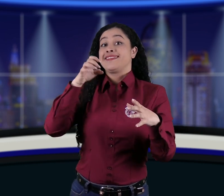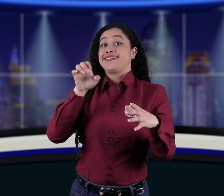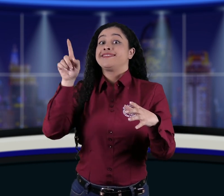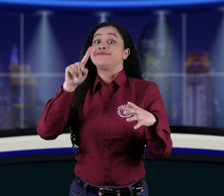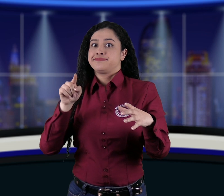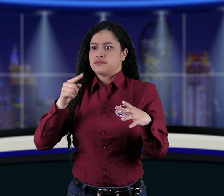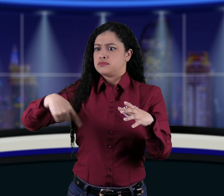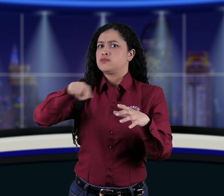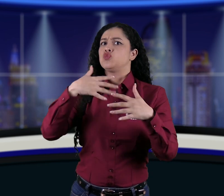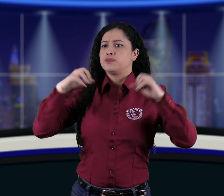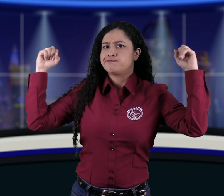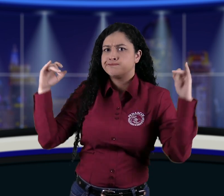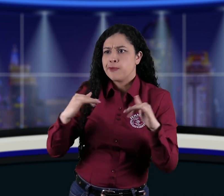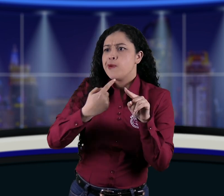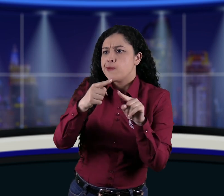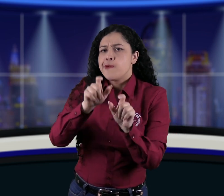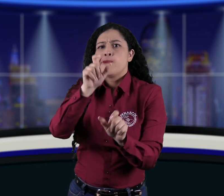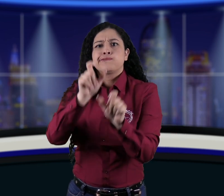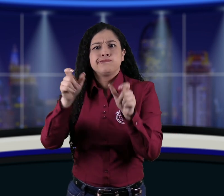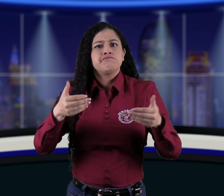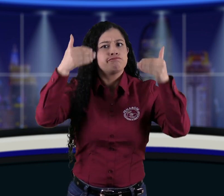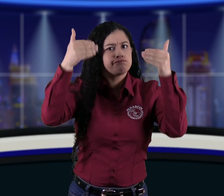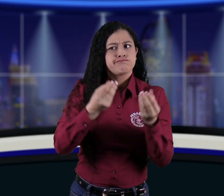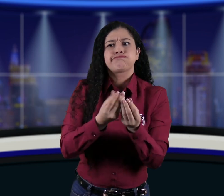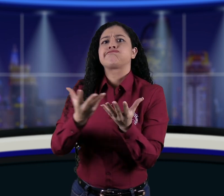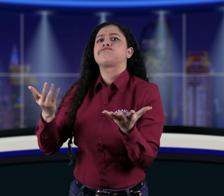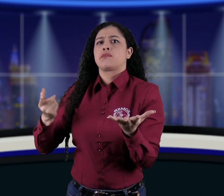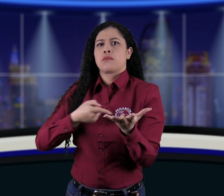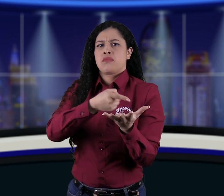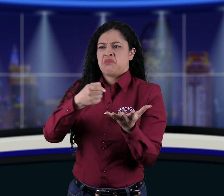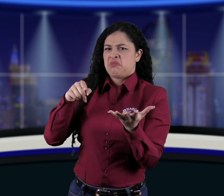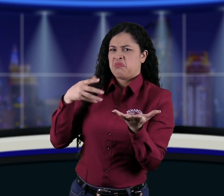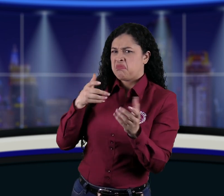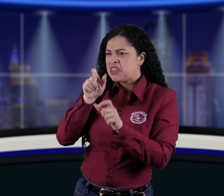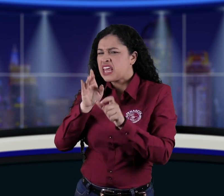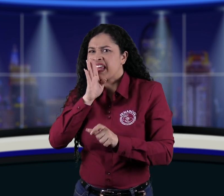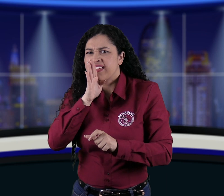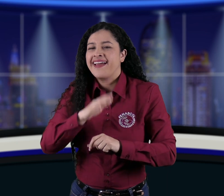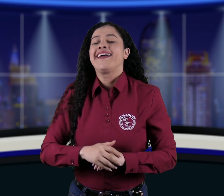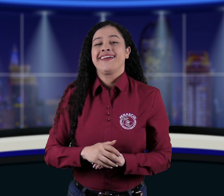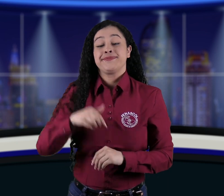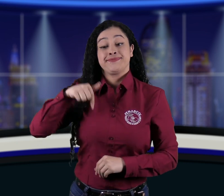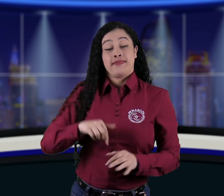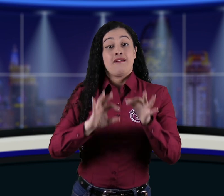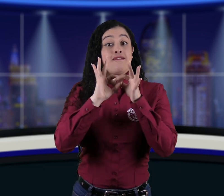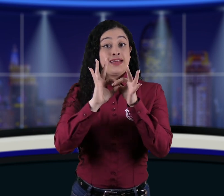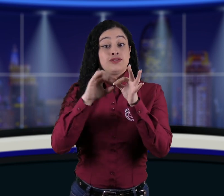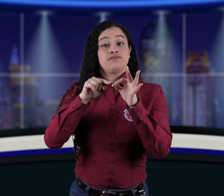Dentro de sus participantes, habían personas con discapacidad. Por parte de FENASCOL,